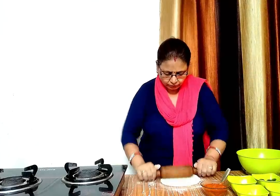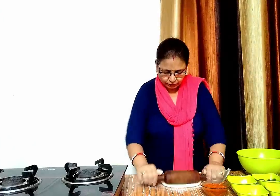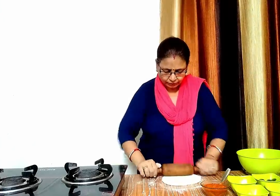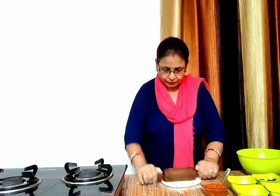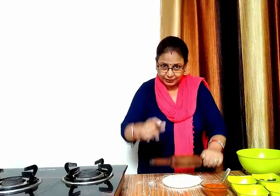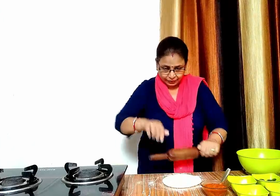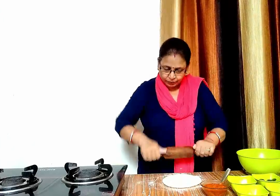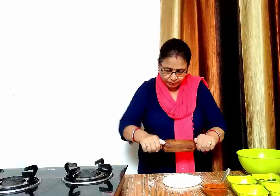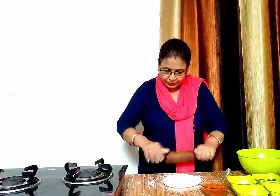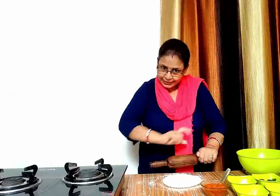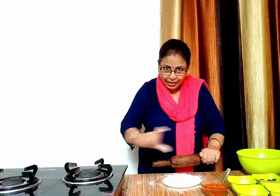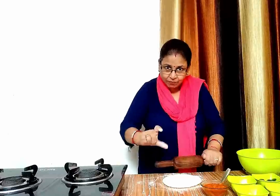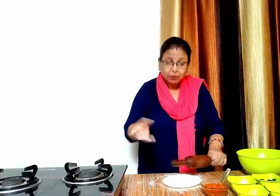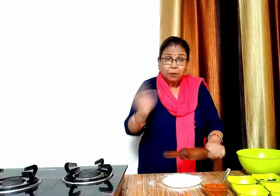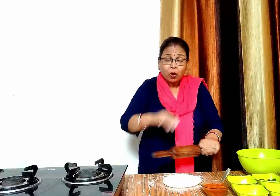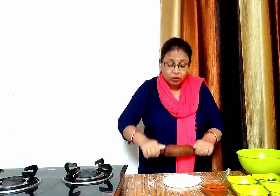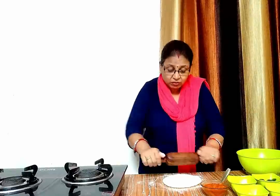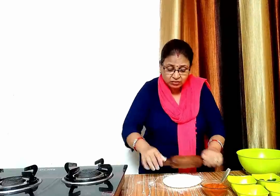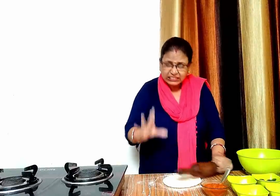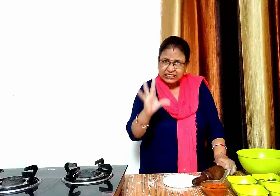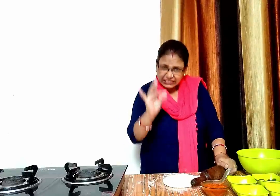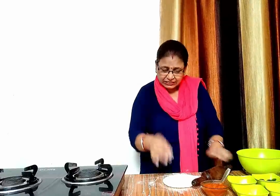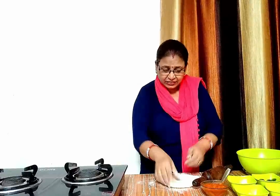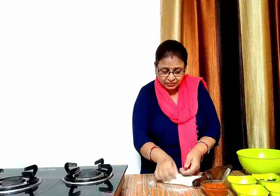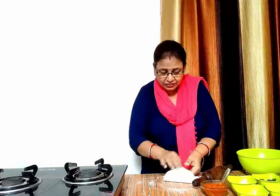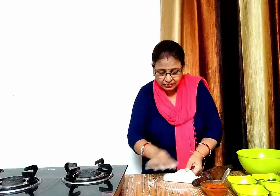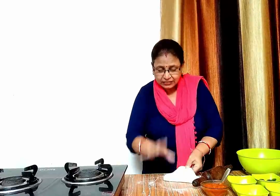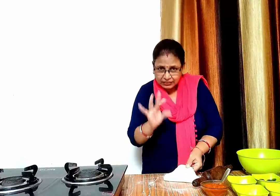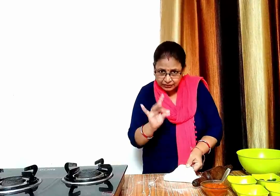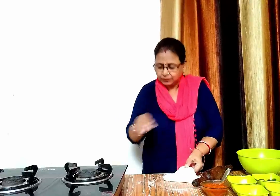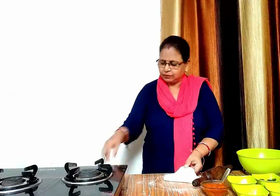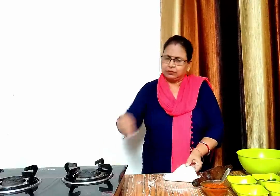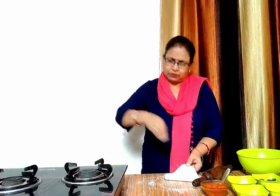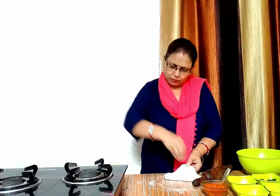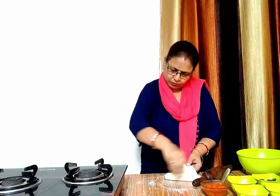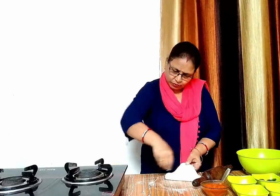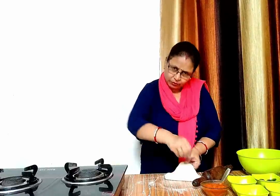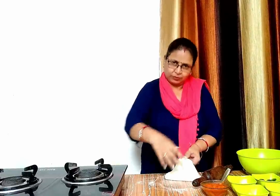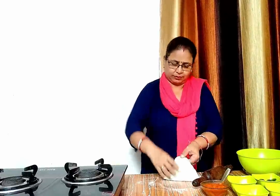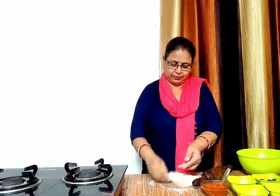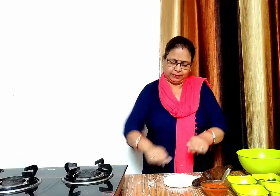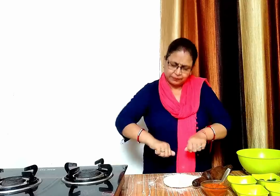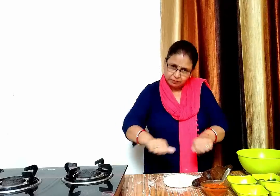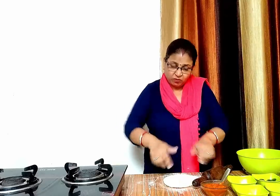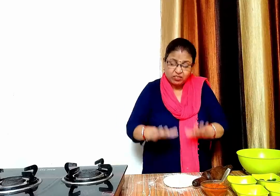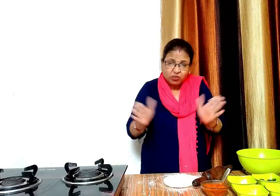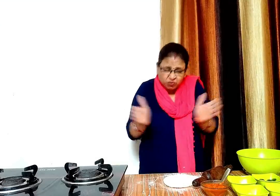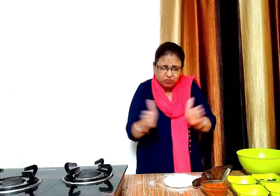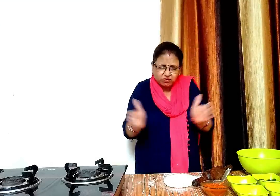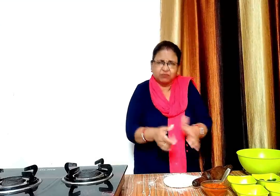अगर बेलते टाइम यह चिपकता है तो आप थोड़ा से मैदा डालकर फिर बेल सकते हैं इसे बेलते टाइम यह चोटा होता चाता है इसलिए